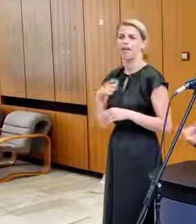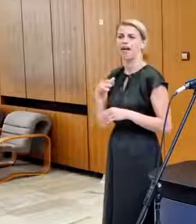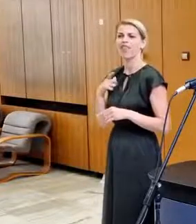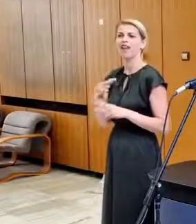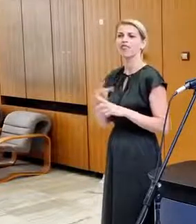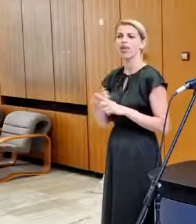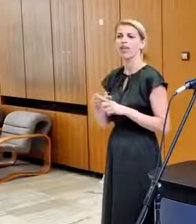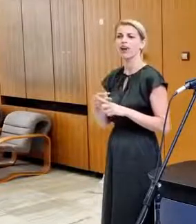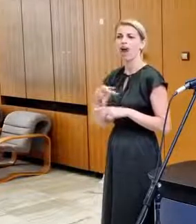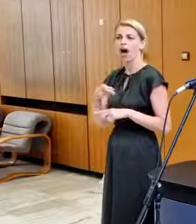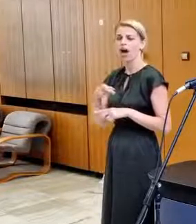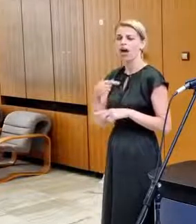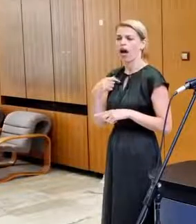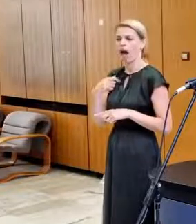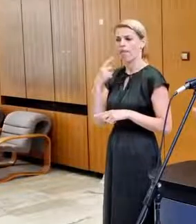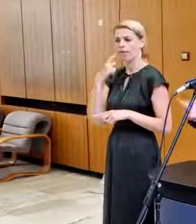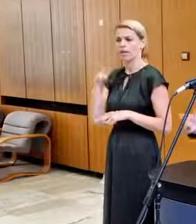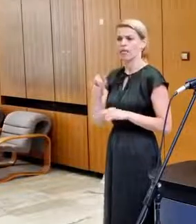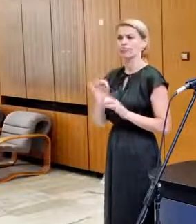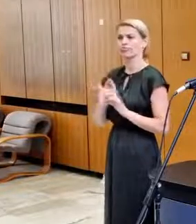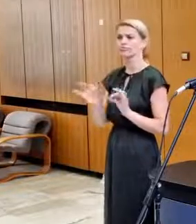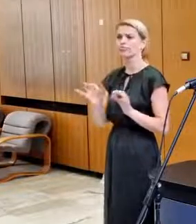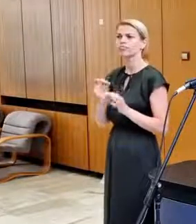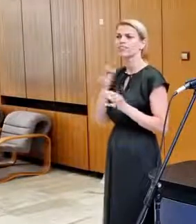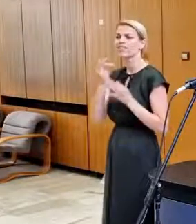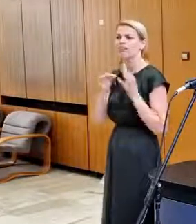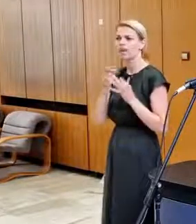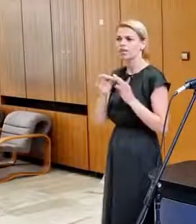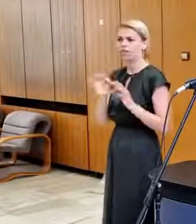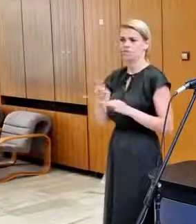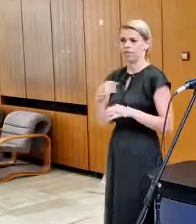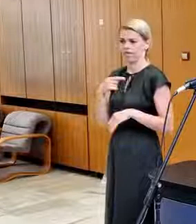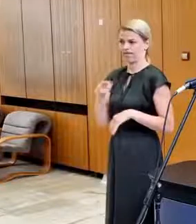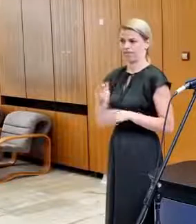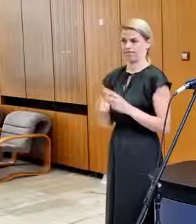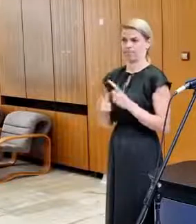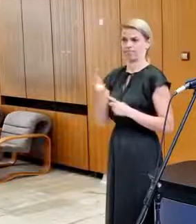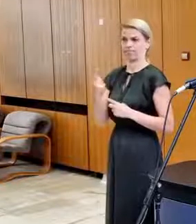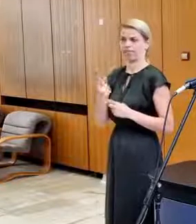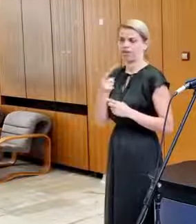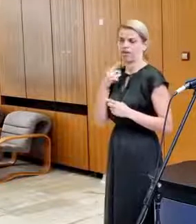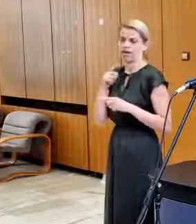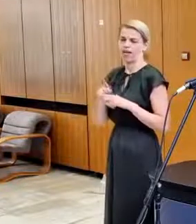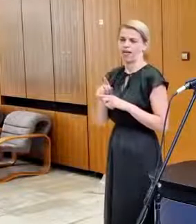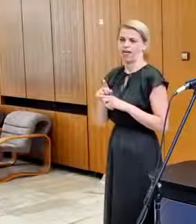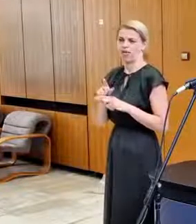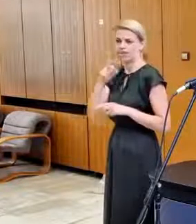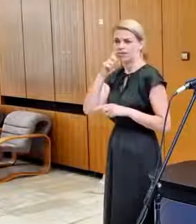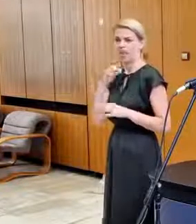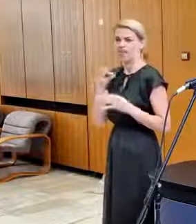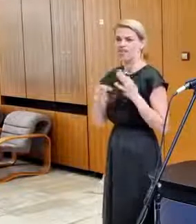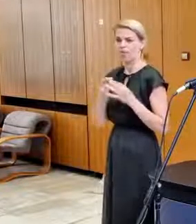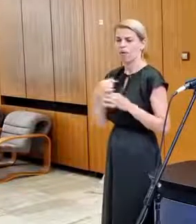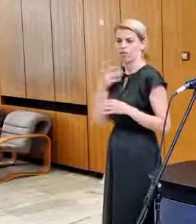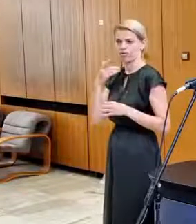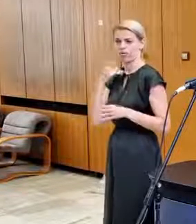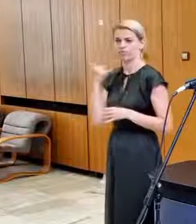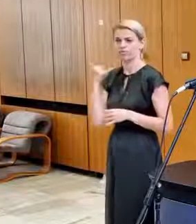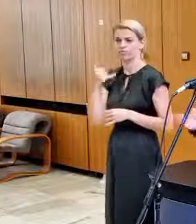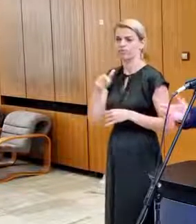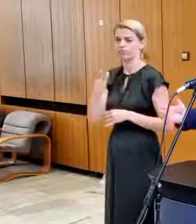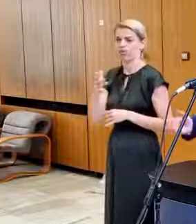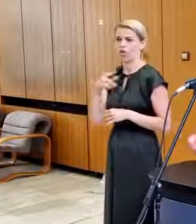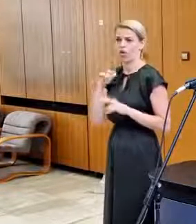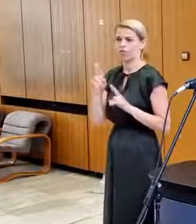hneď, keď skončím tu s nami, budem volať čef redaktorovi alebo čef redaktorke tohto médiá, pretože napriek tomu, že od nás mali písomné stanovisko, že táto informácia sa nezakladá